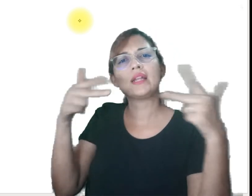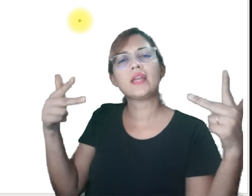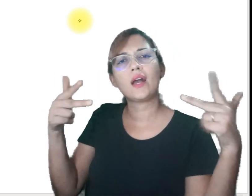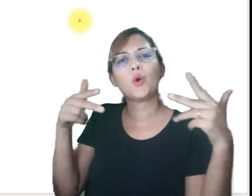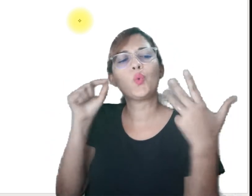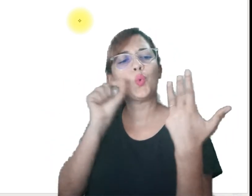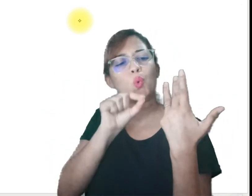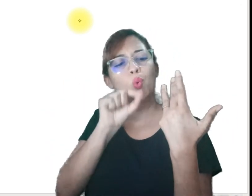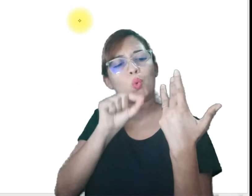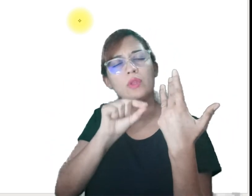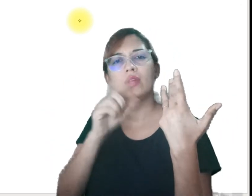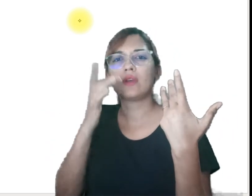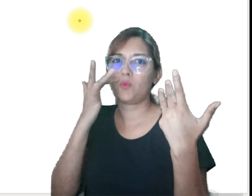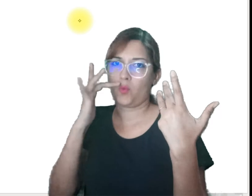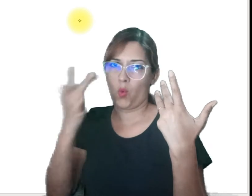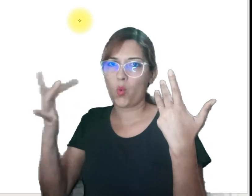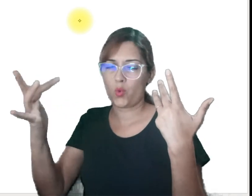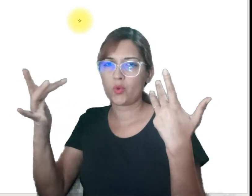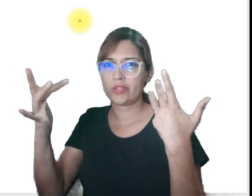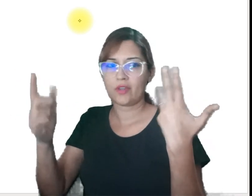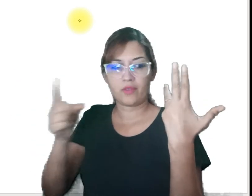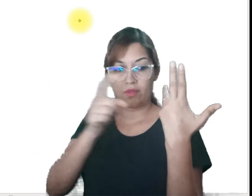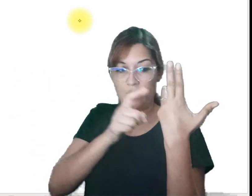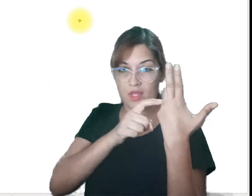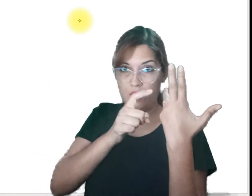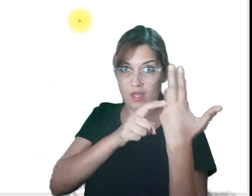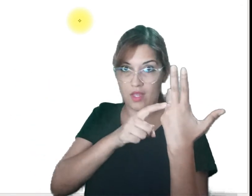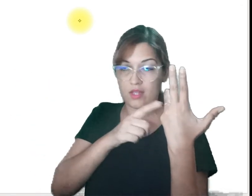elas, mostrando de que material é feita a aliança.